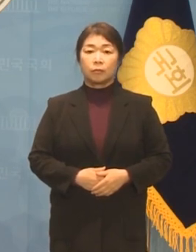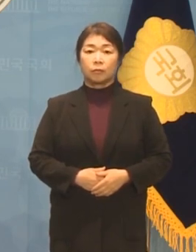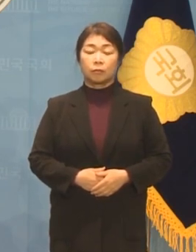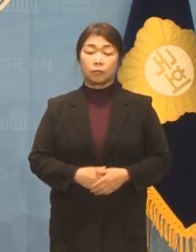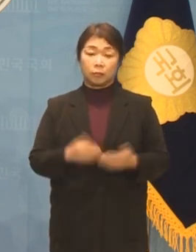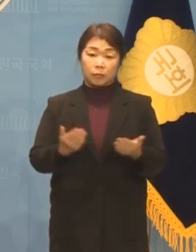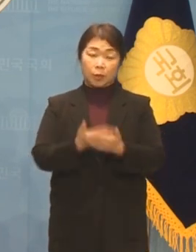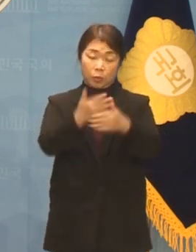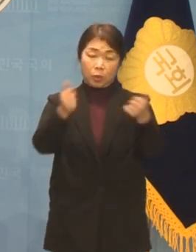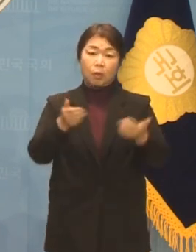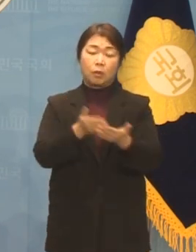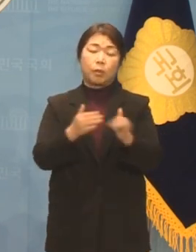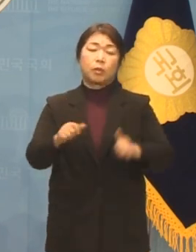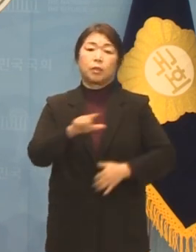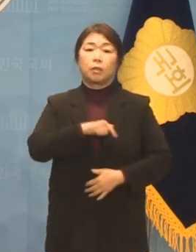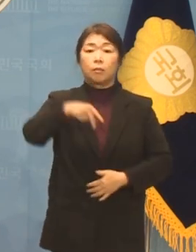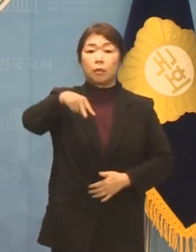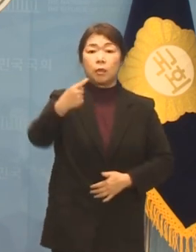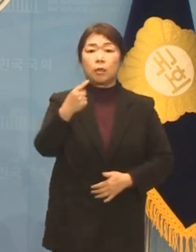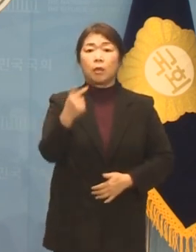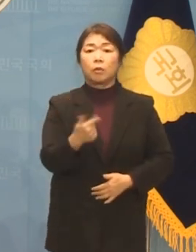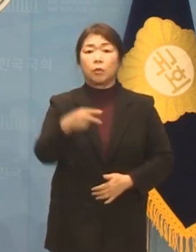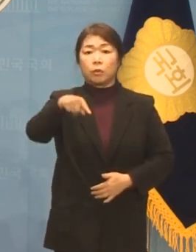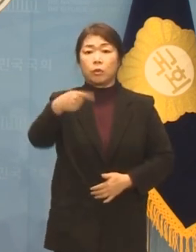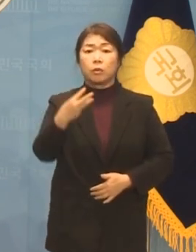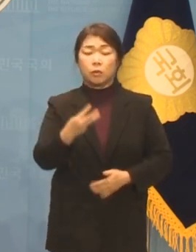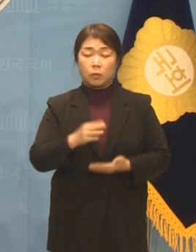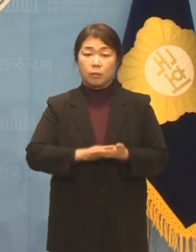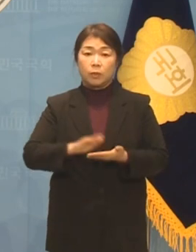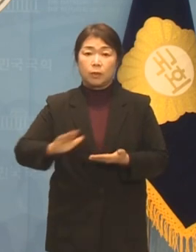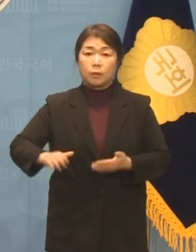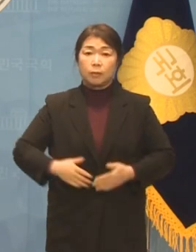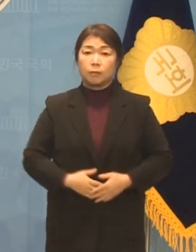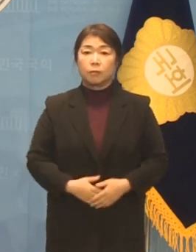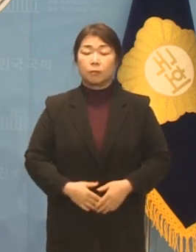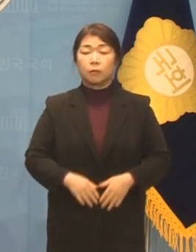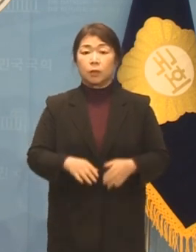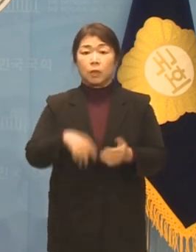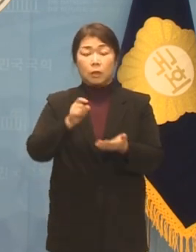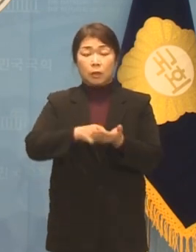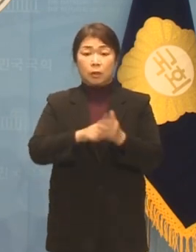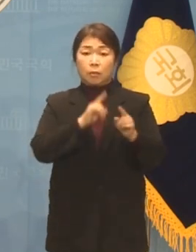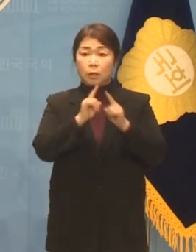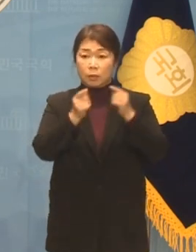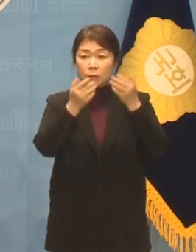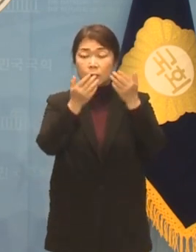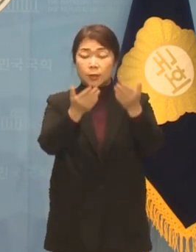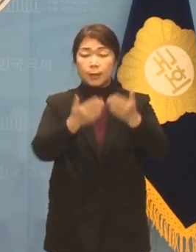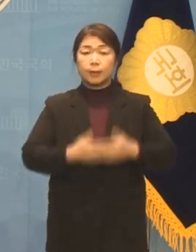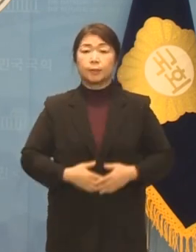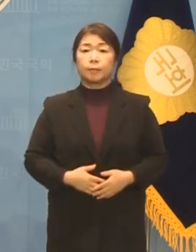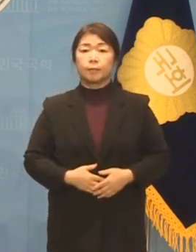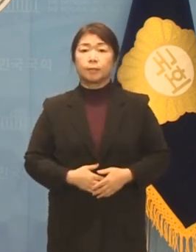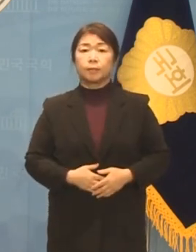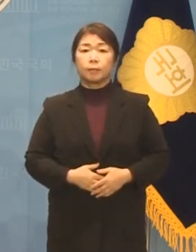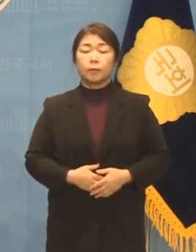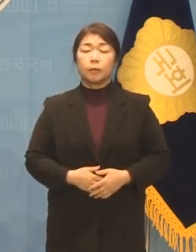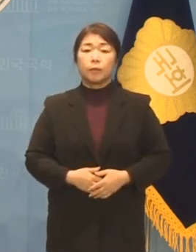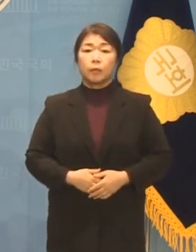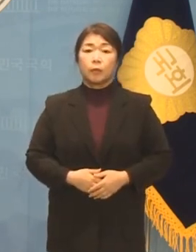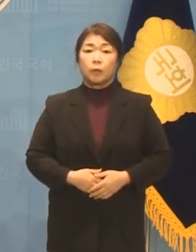진보당 대변인 손솔입니다. 관련해서 긴급 브리핑 간단하게 드리겠습니다.